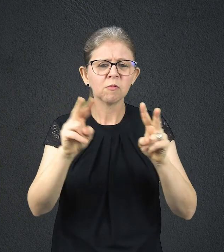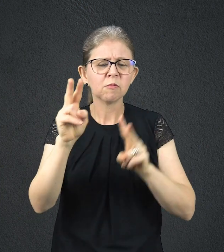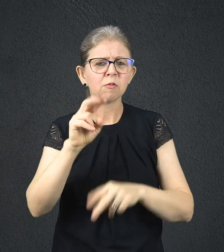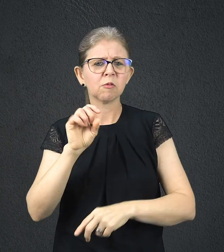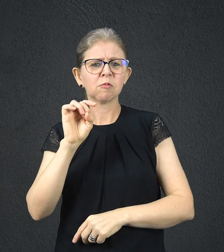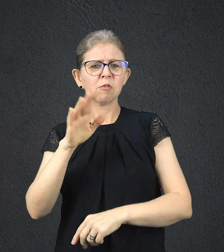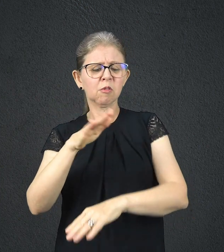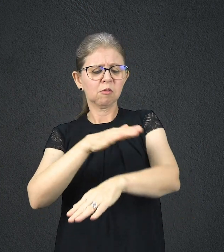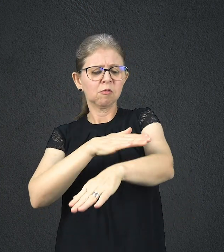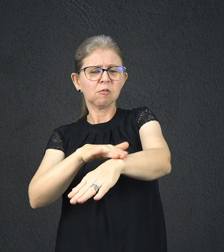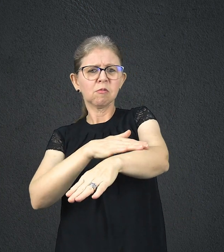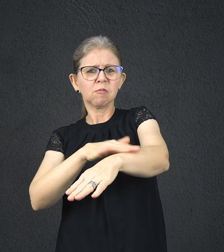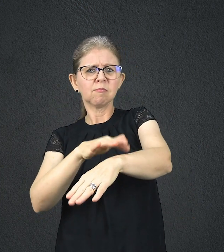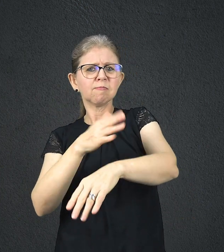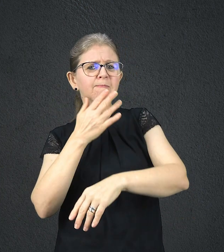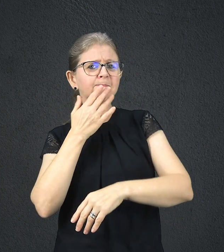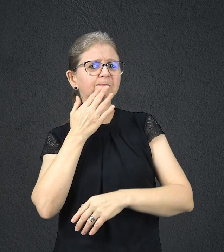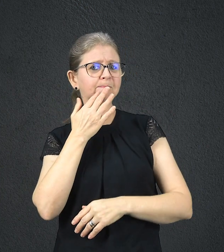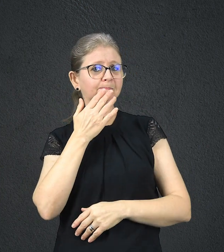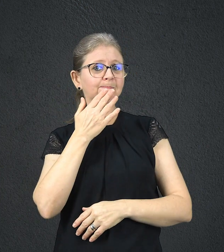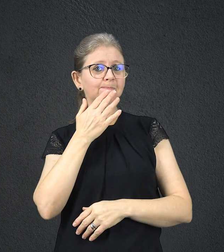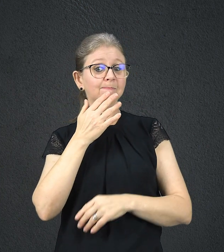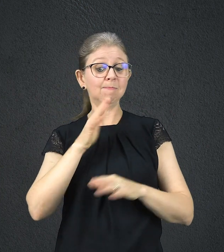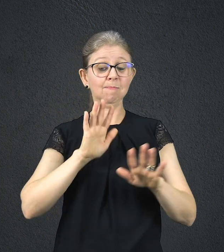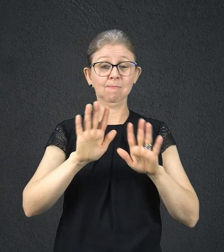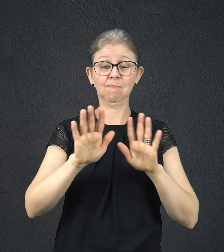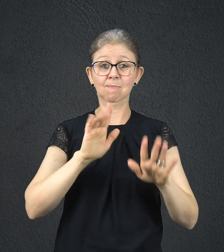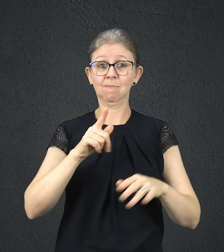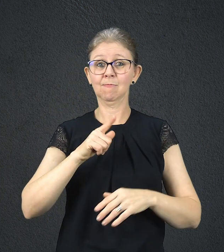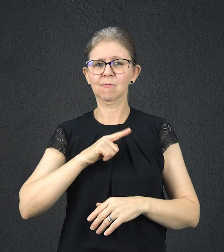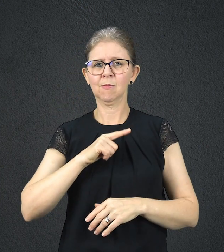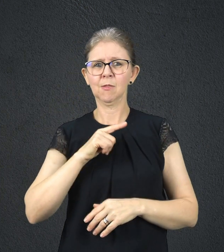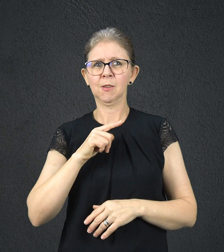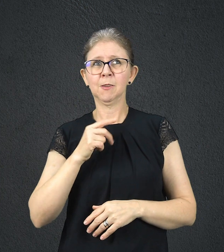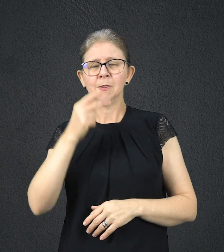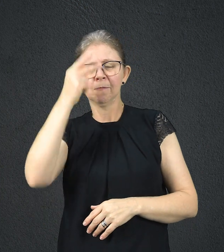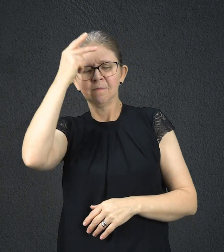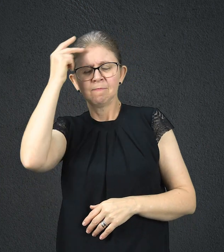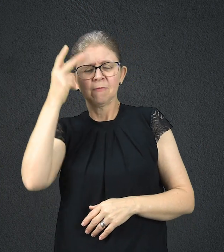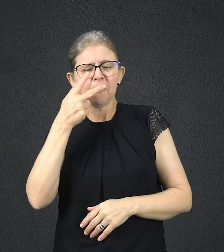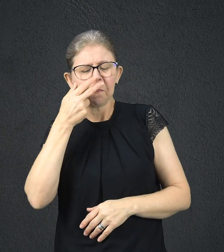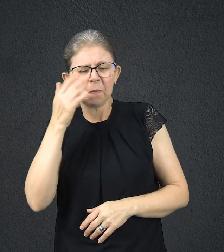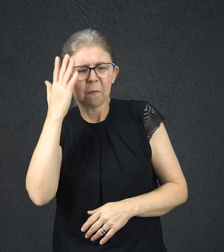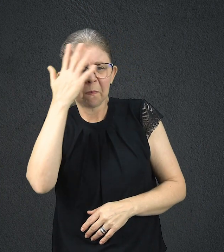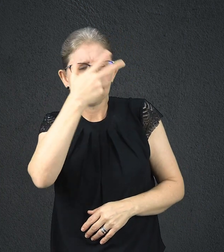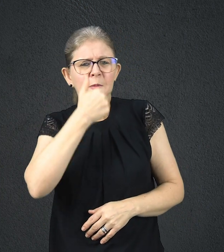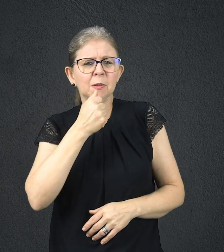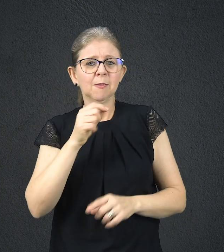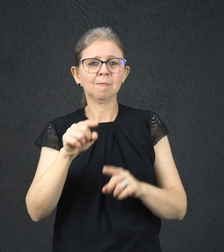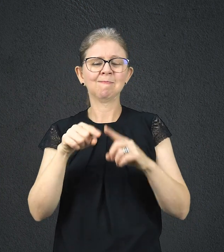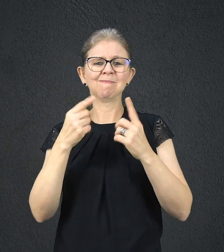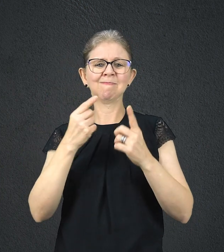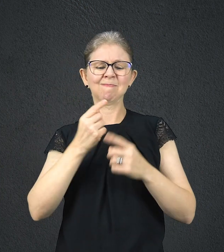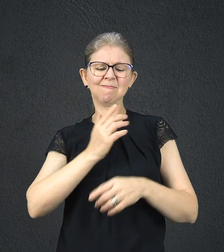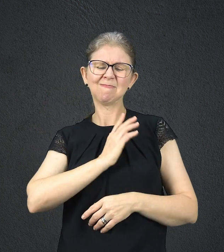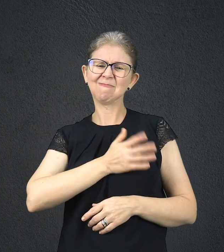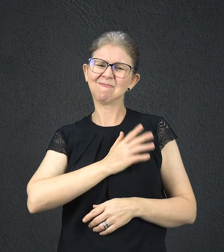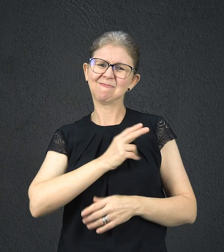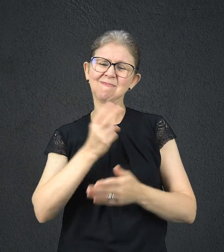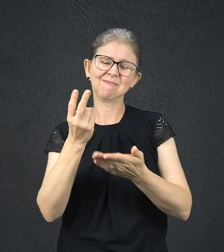atraente por fora não vale nada por dentro. Que o Senhor nos ensine a usar os mesmos critérios que Ele na hora de